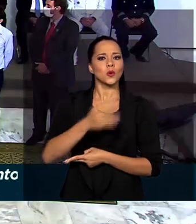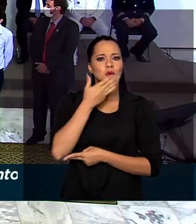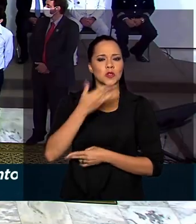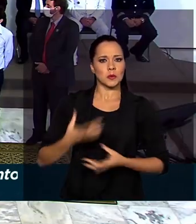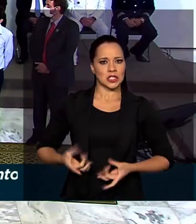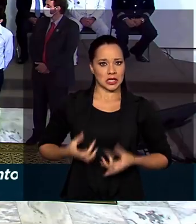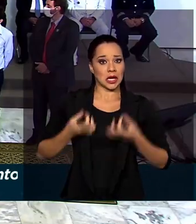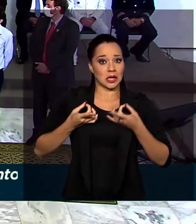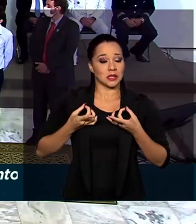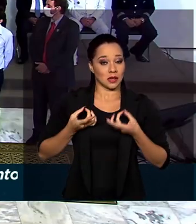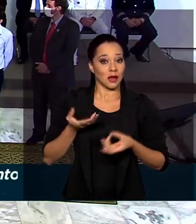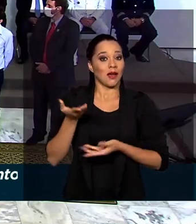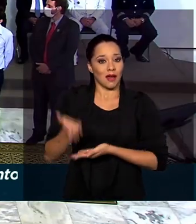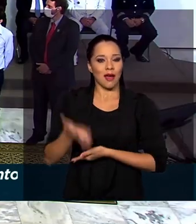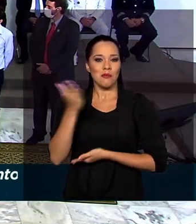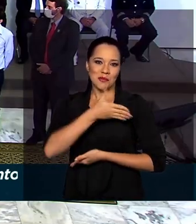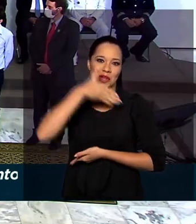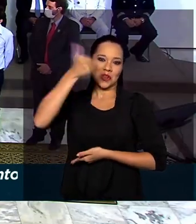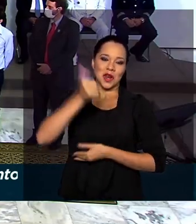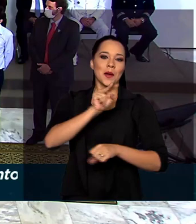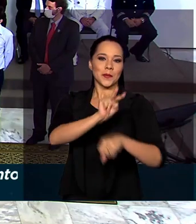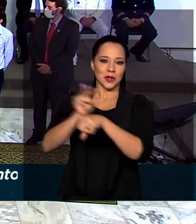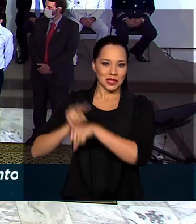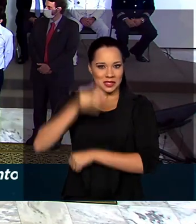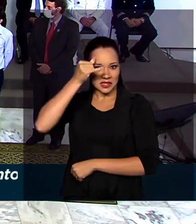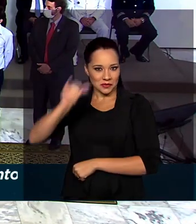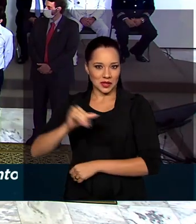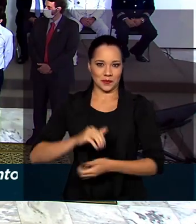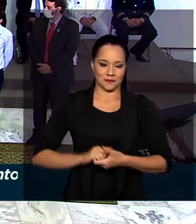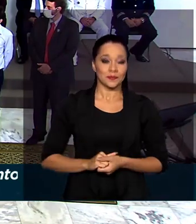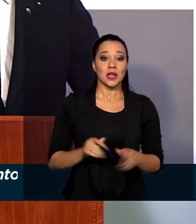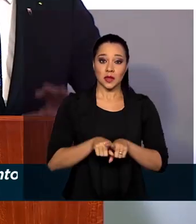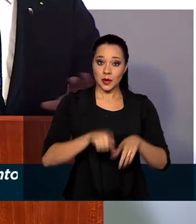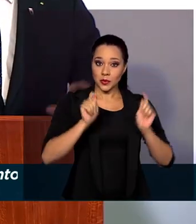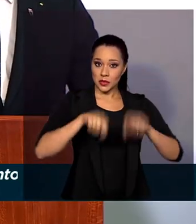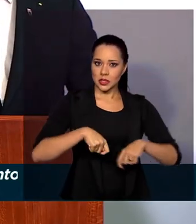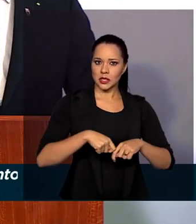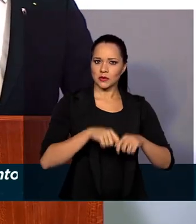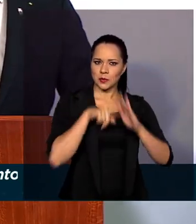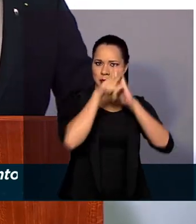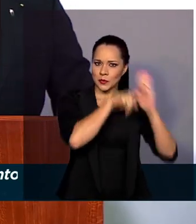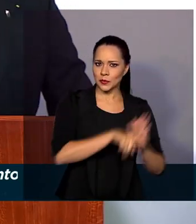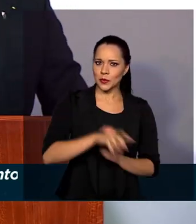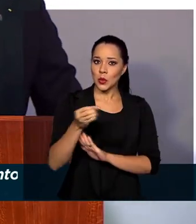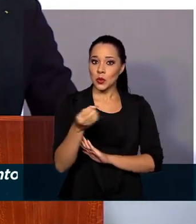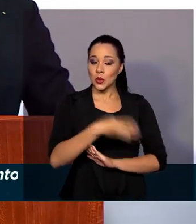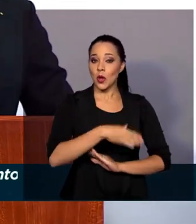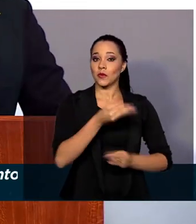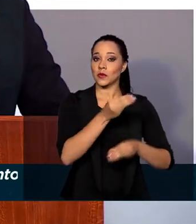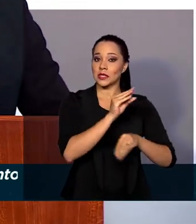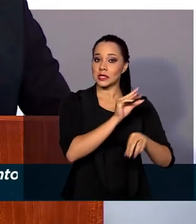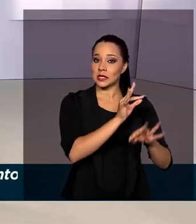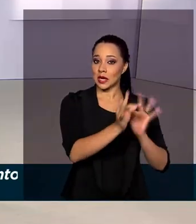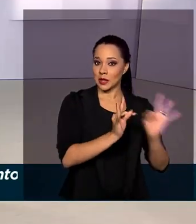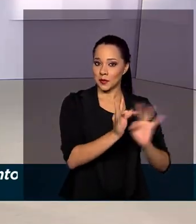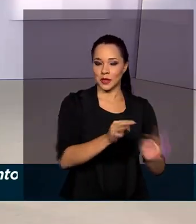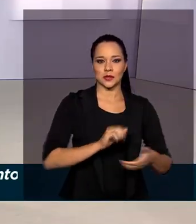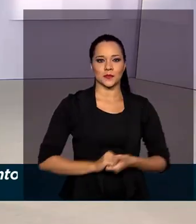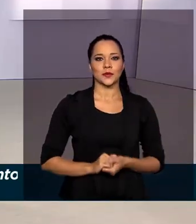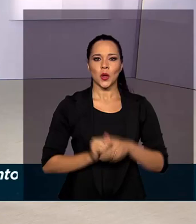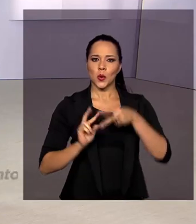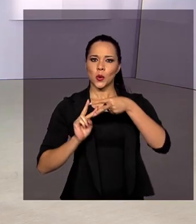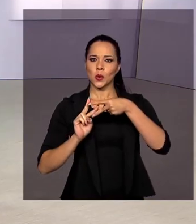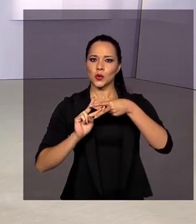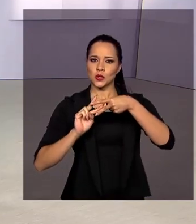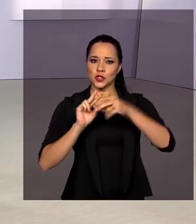câncer e, com isso, melhorar a prevenção. Além disso, é possível desenvolver novos tratamentos. O Genomas